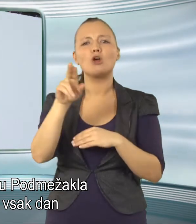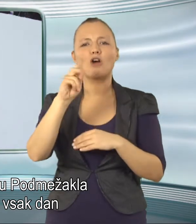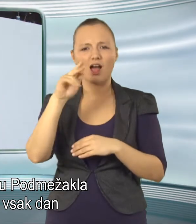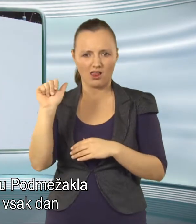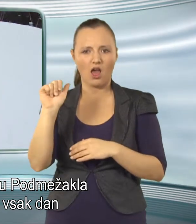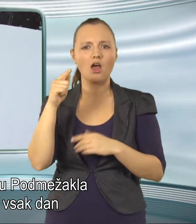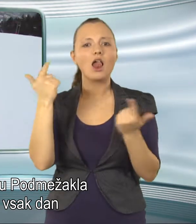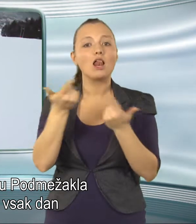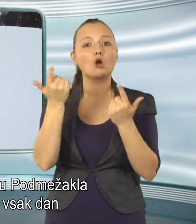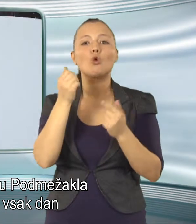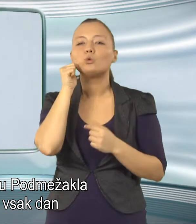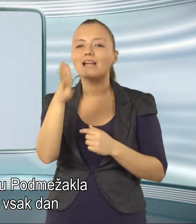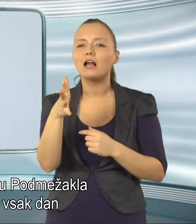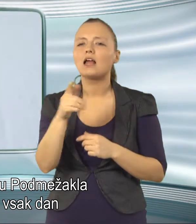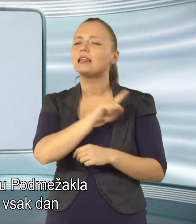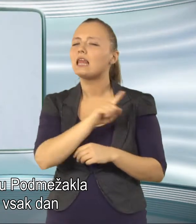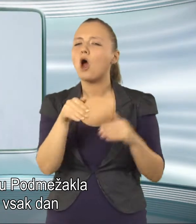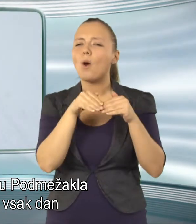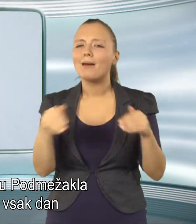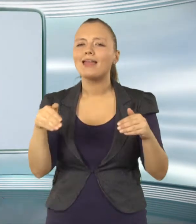dan neomejeno vadite le za 1 evro.